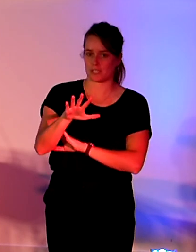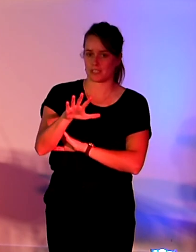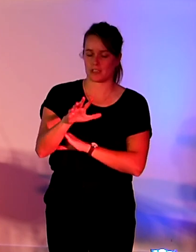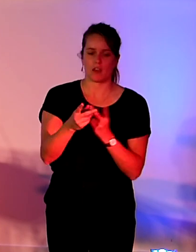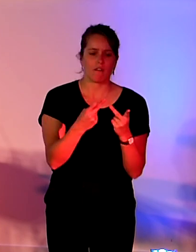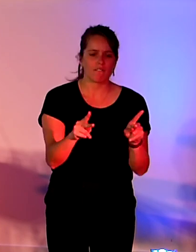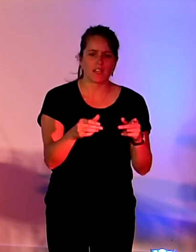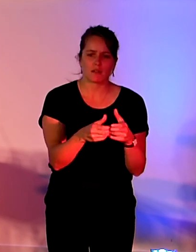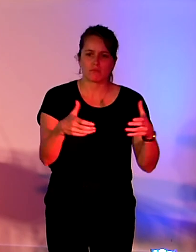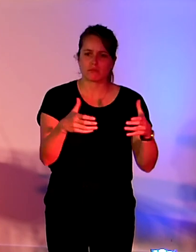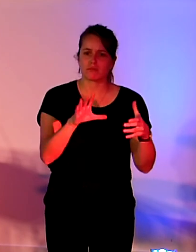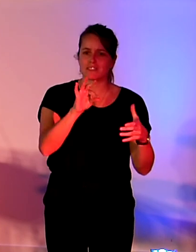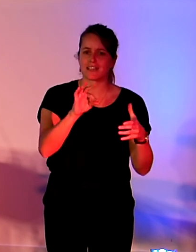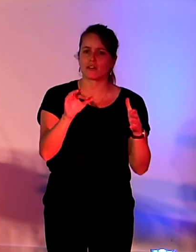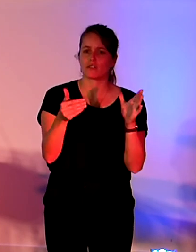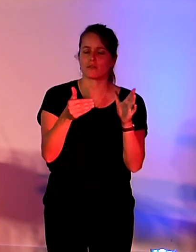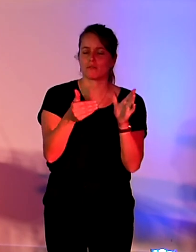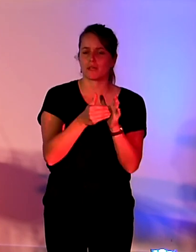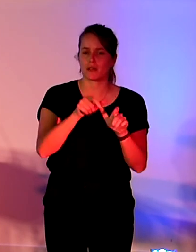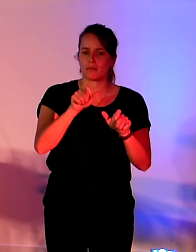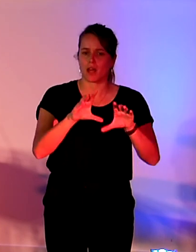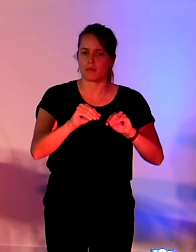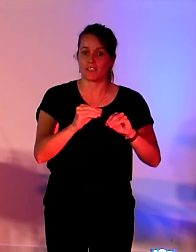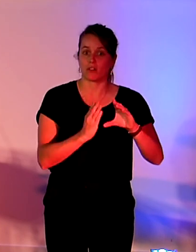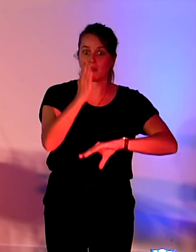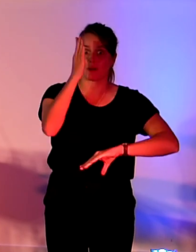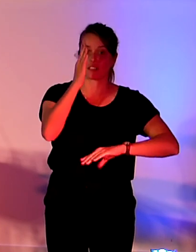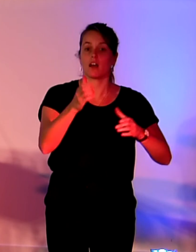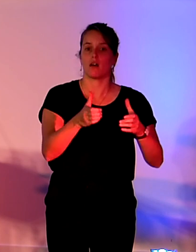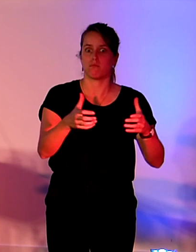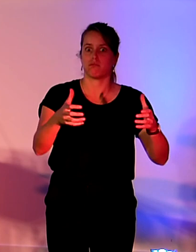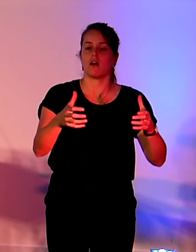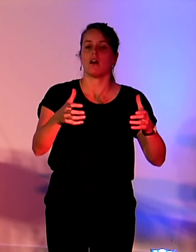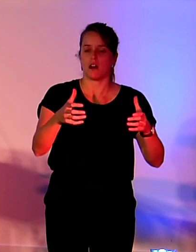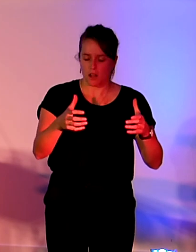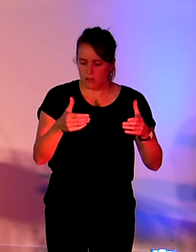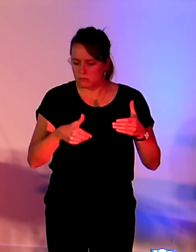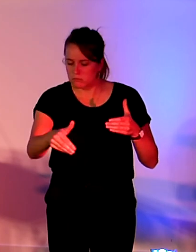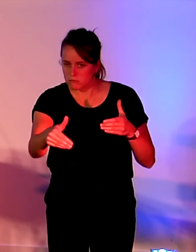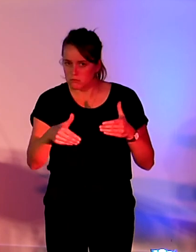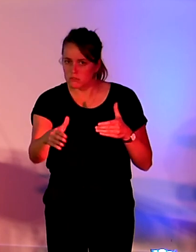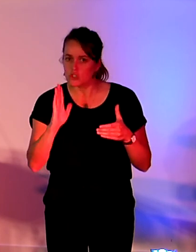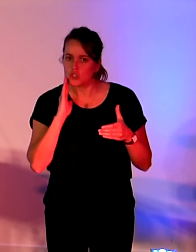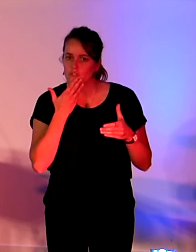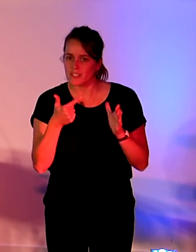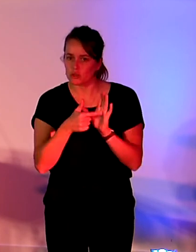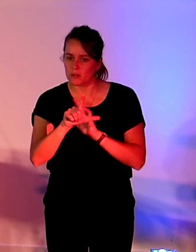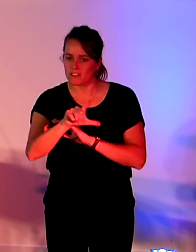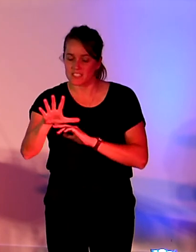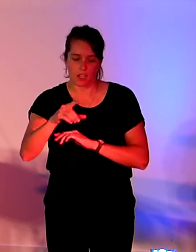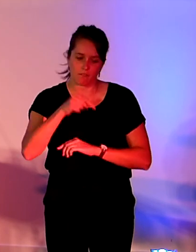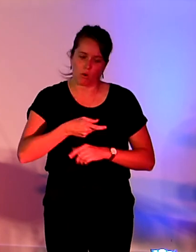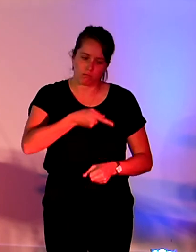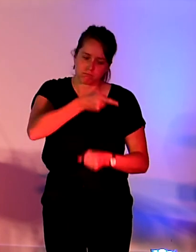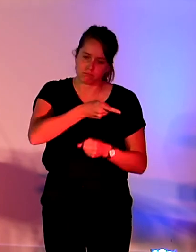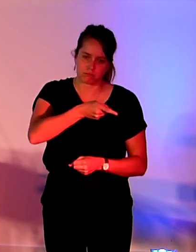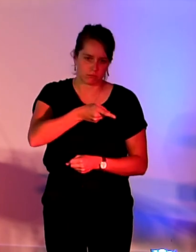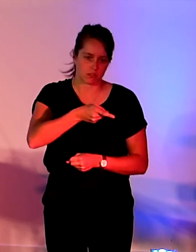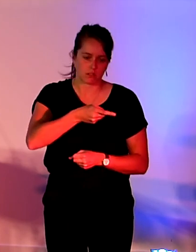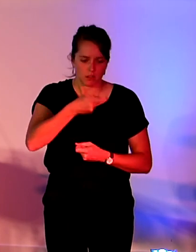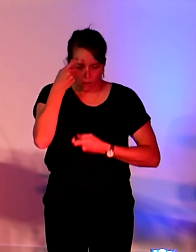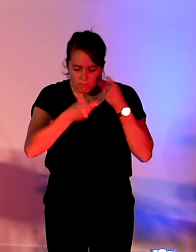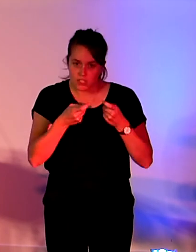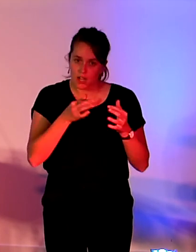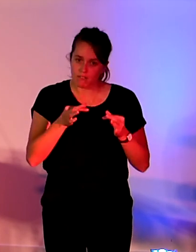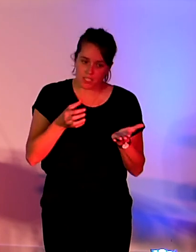plus de 50 000 habitants à définir d'ici janvier 2025 une stratégie numérique responsable. Donc